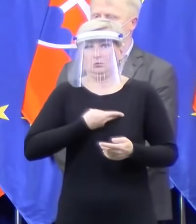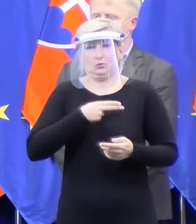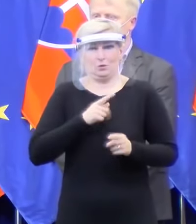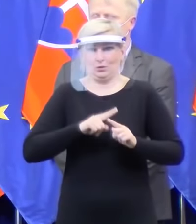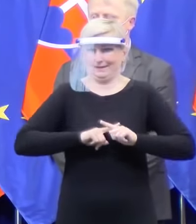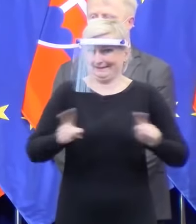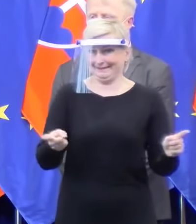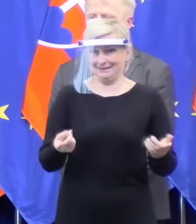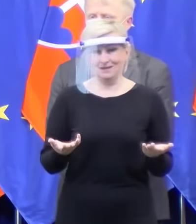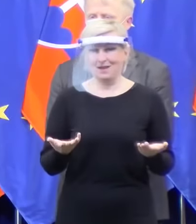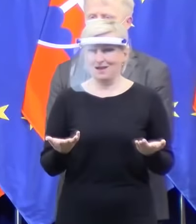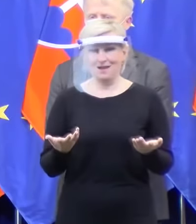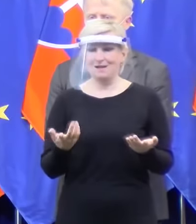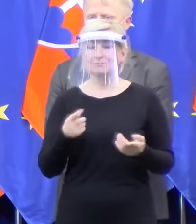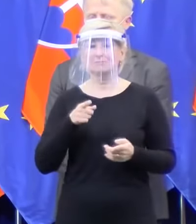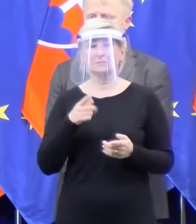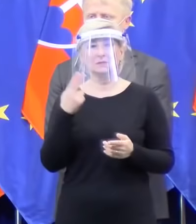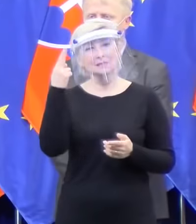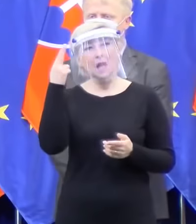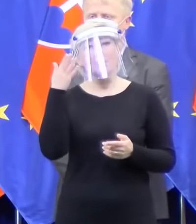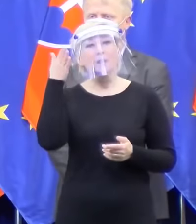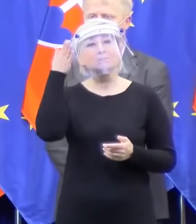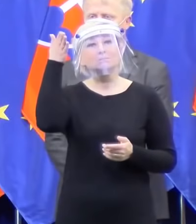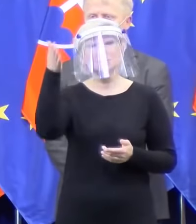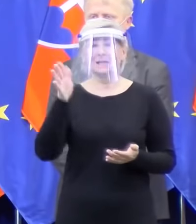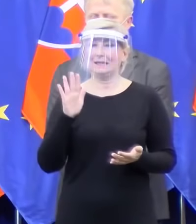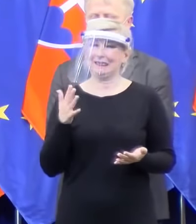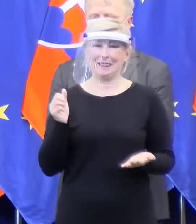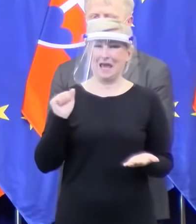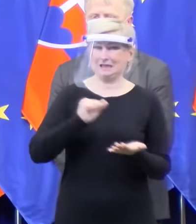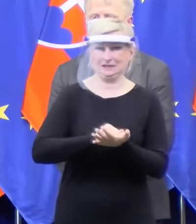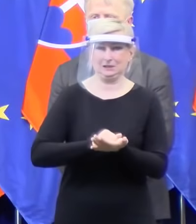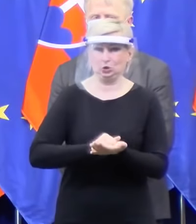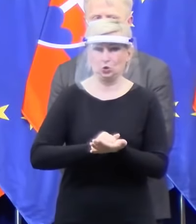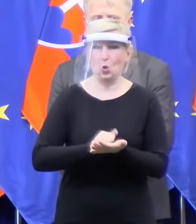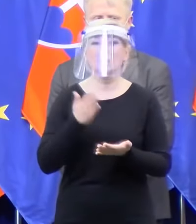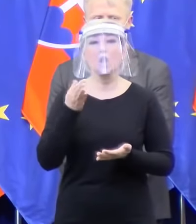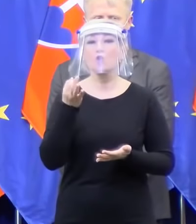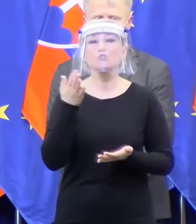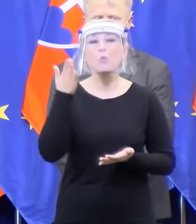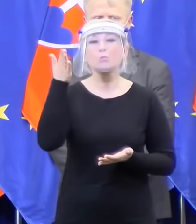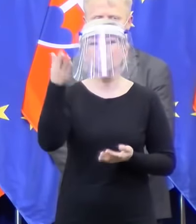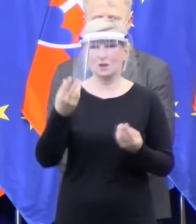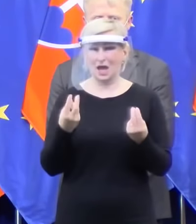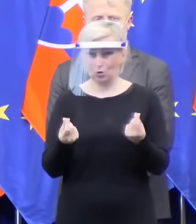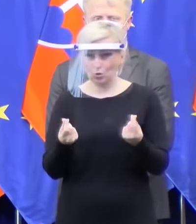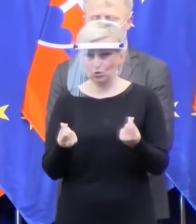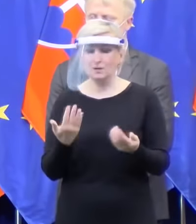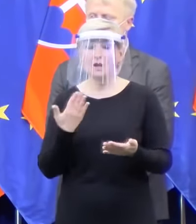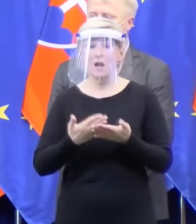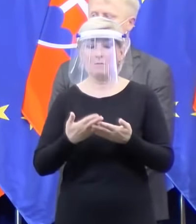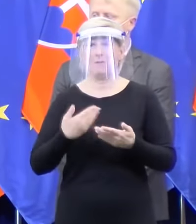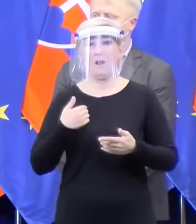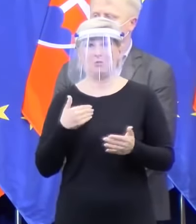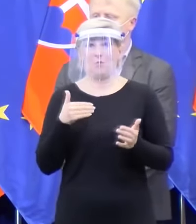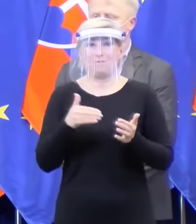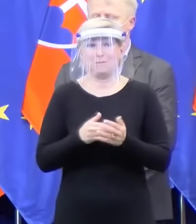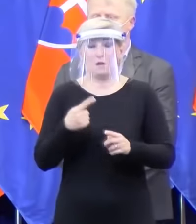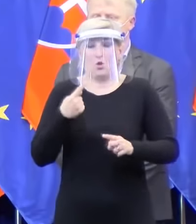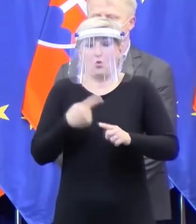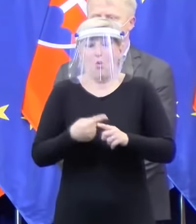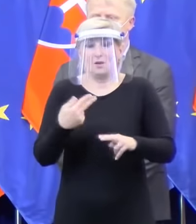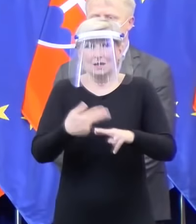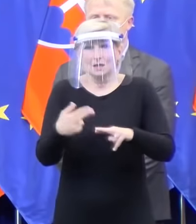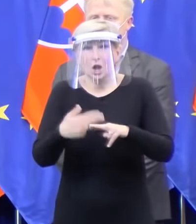ideme do absolútnej neistoty. A zároveň máme povedať konkrétne riešenia, ktoré vieme, že budú stať konkrétne